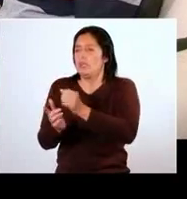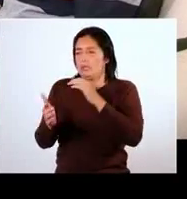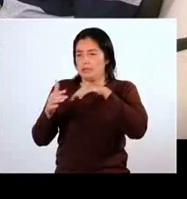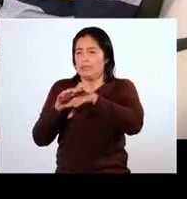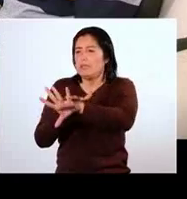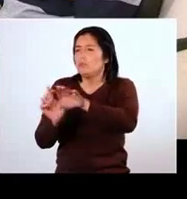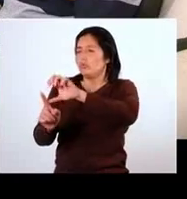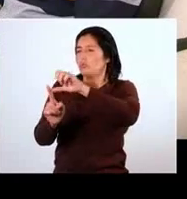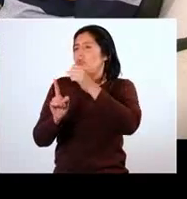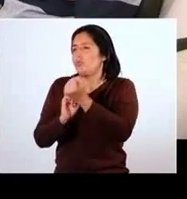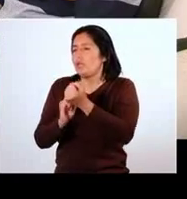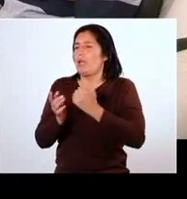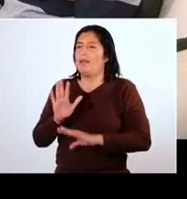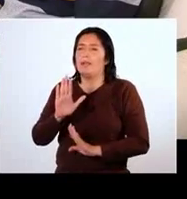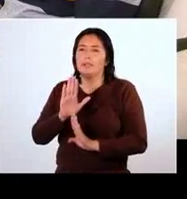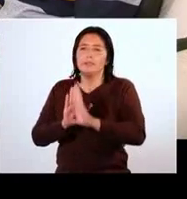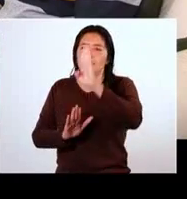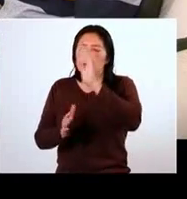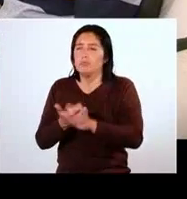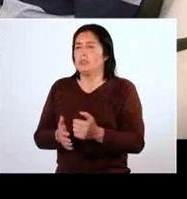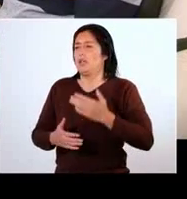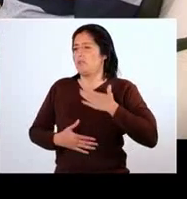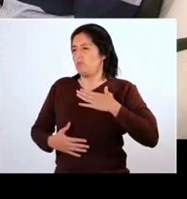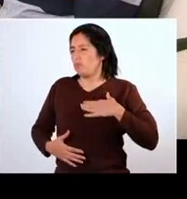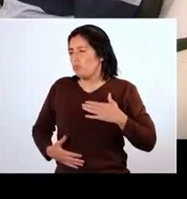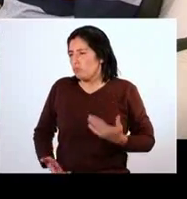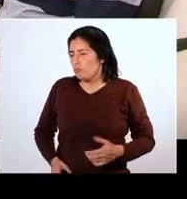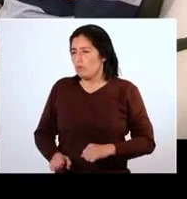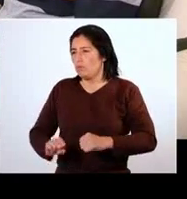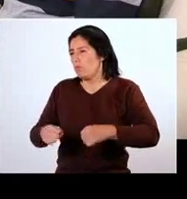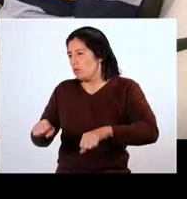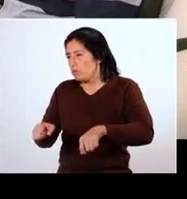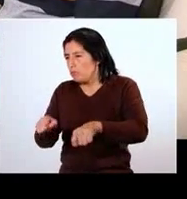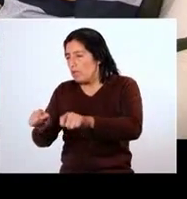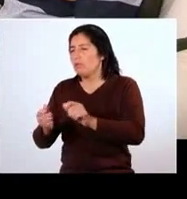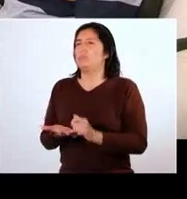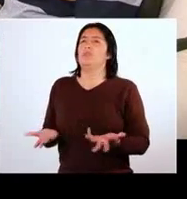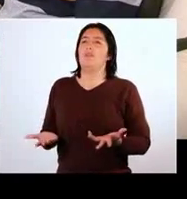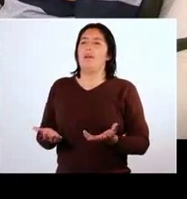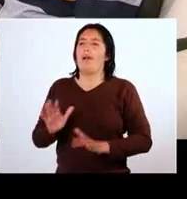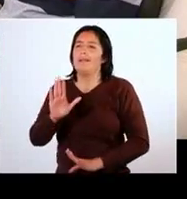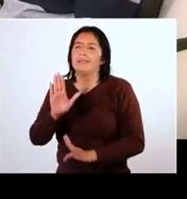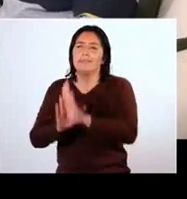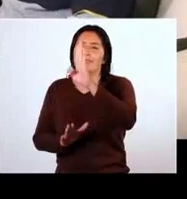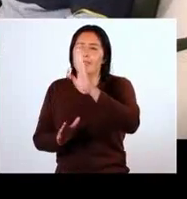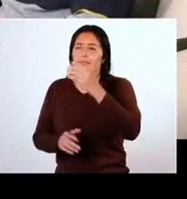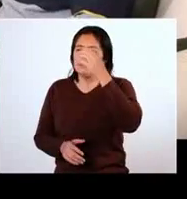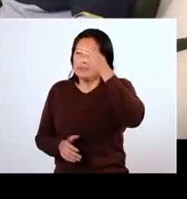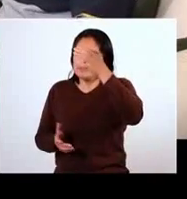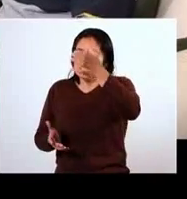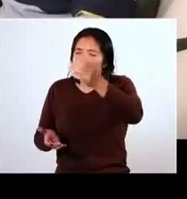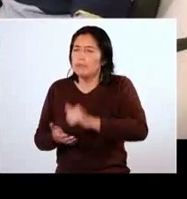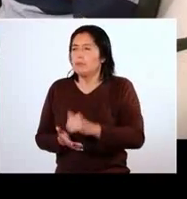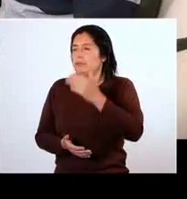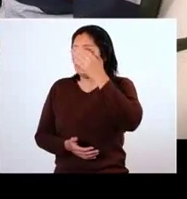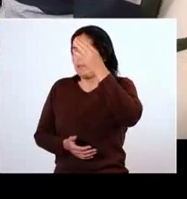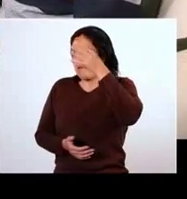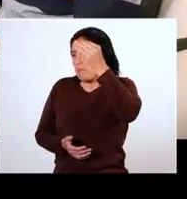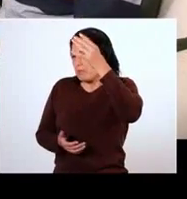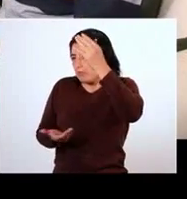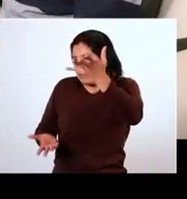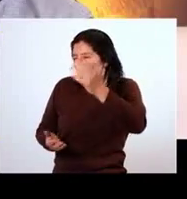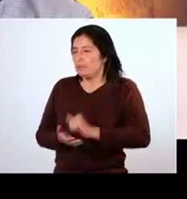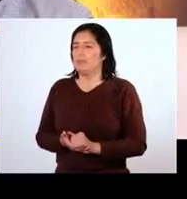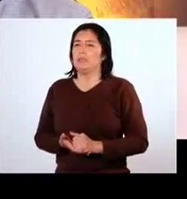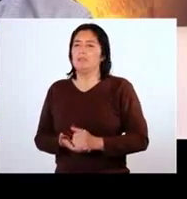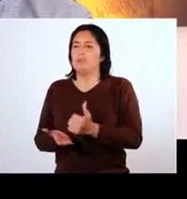nos ayuda a desarrollar nuestras capacidades físico-motoras, nos ayuda a desarrollar nuestras capacidades cognoscitivas, nos